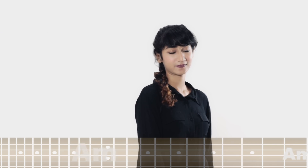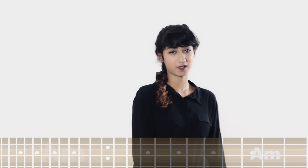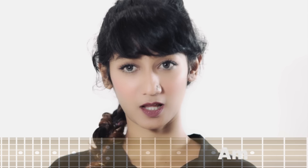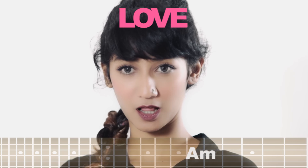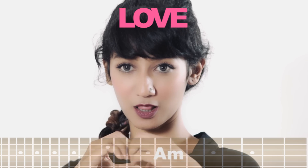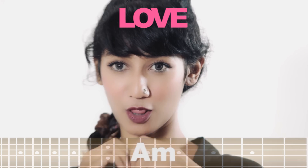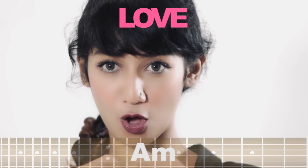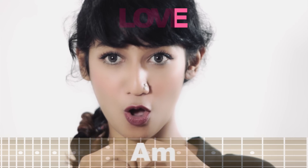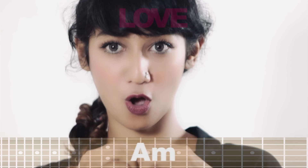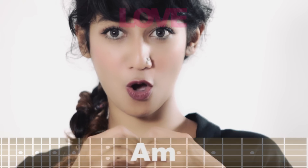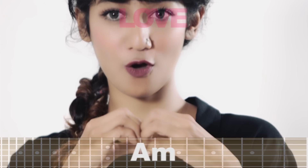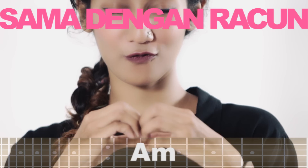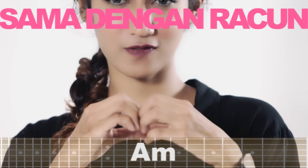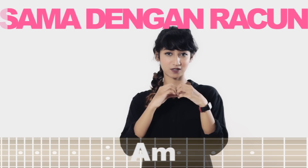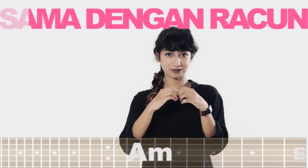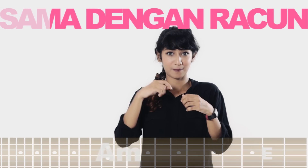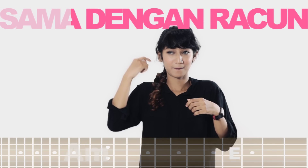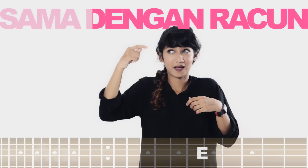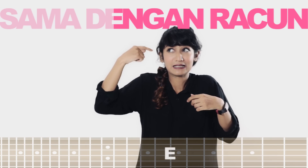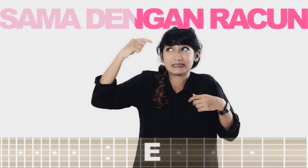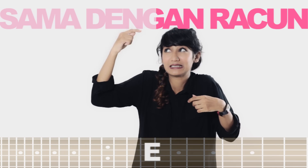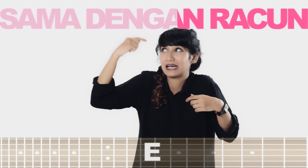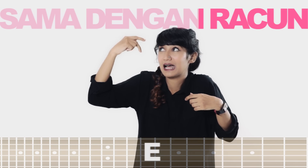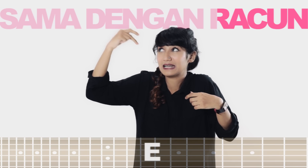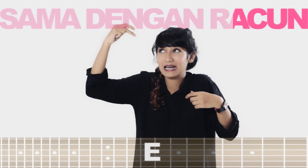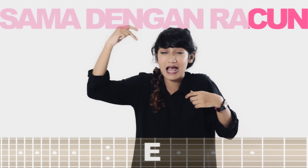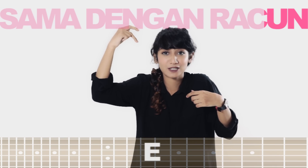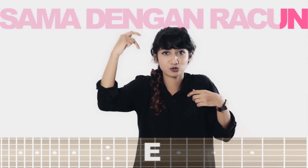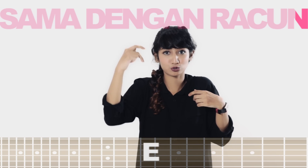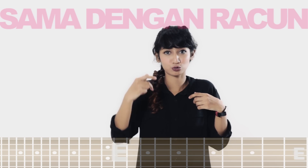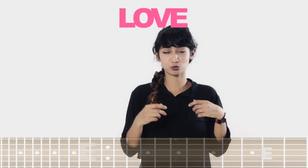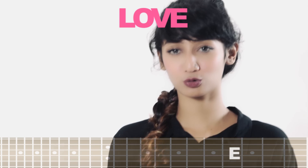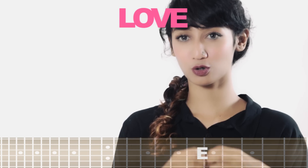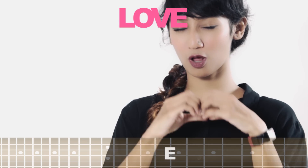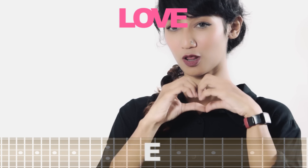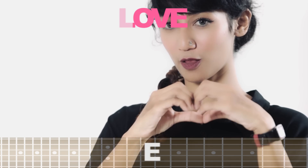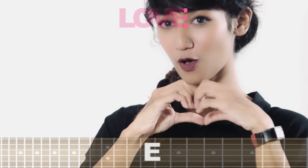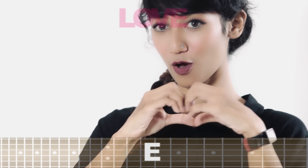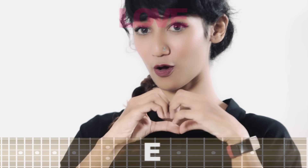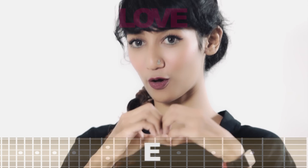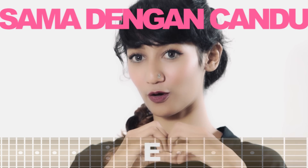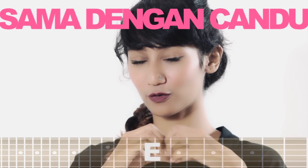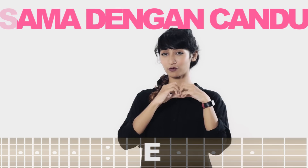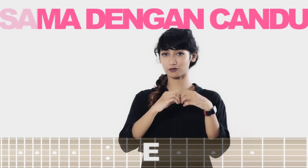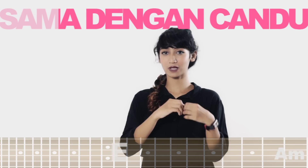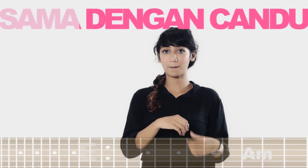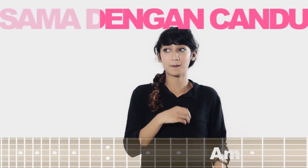Love, sama dengan rindu Love, sama